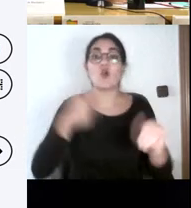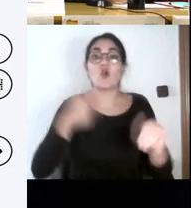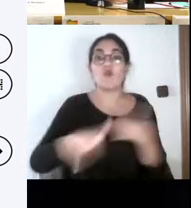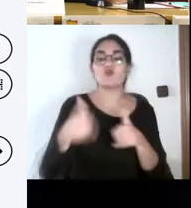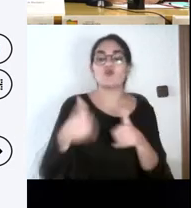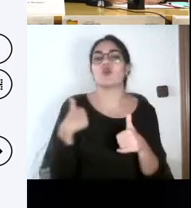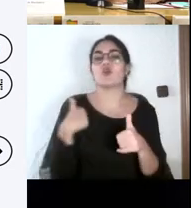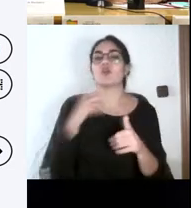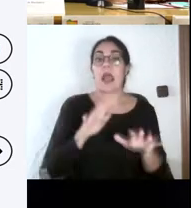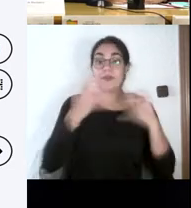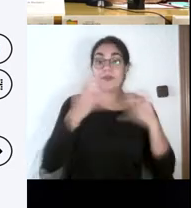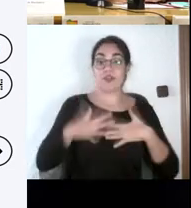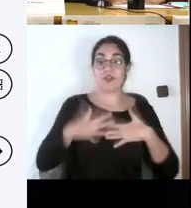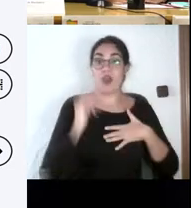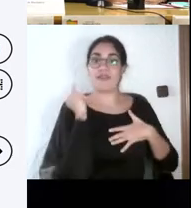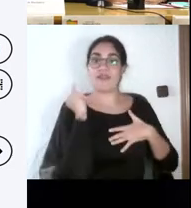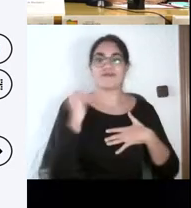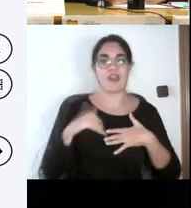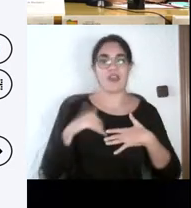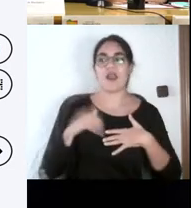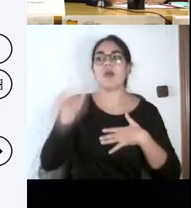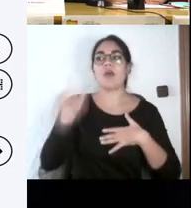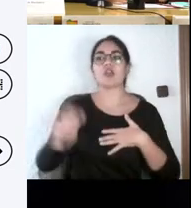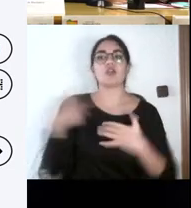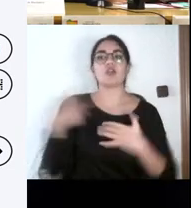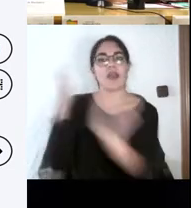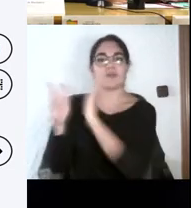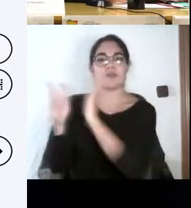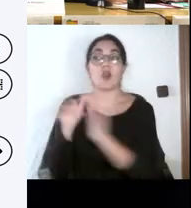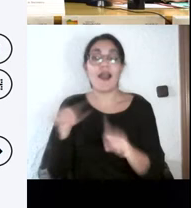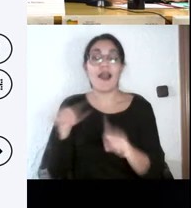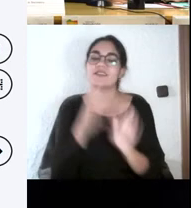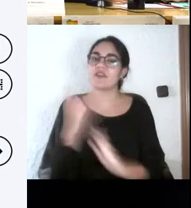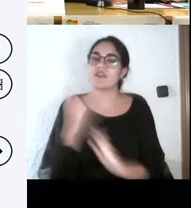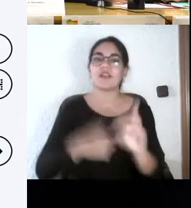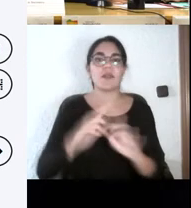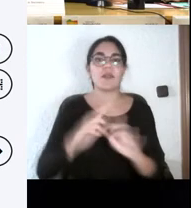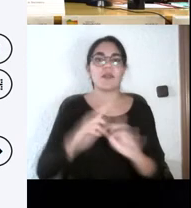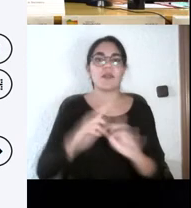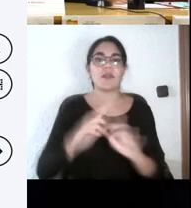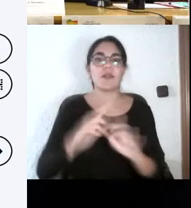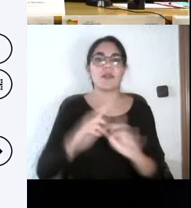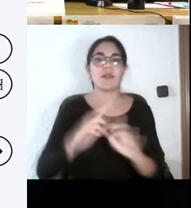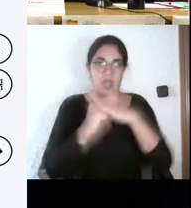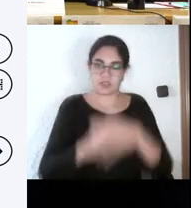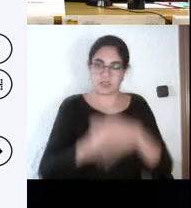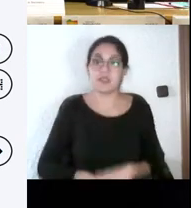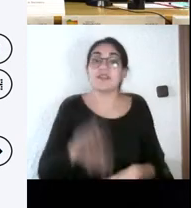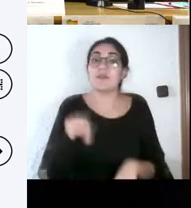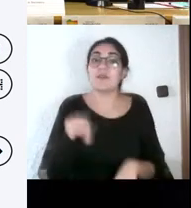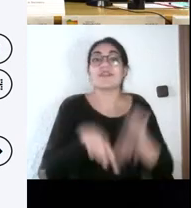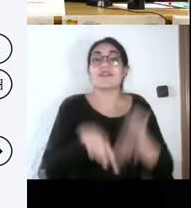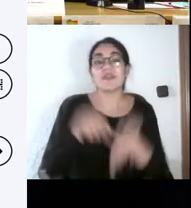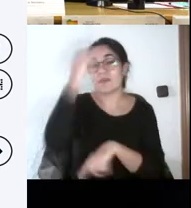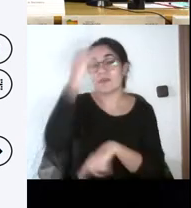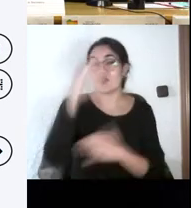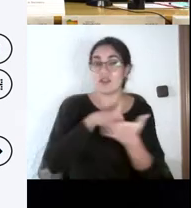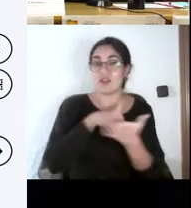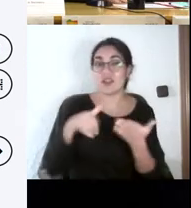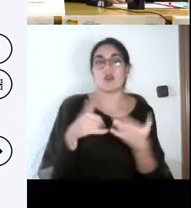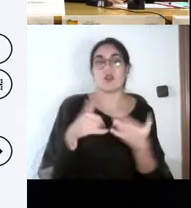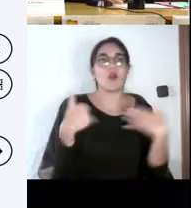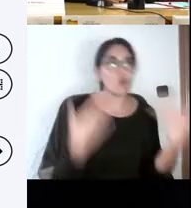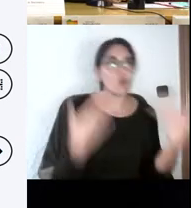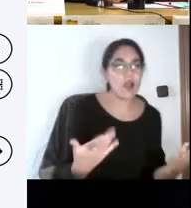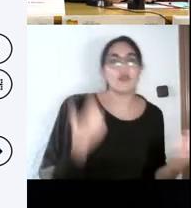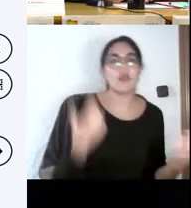pruebas que permitieran alcanzar el nivel en cada asignatura, en cada curso. Tiene que ser distinto y a lo largo del grado, bueno, pues llegar a ese máximo